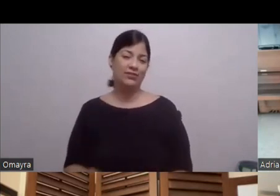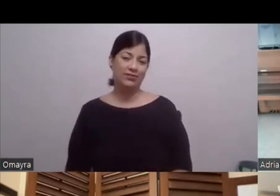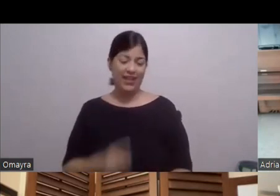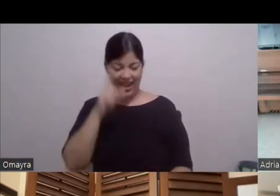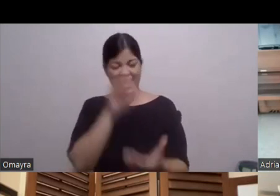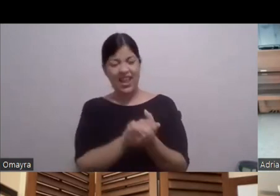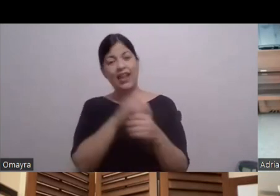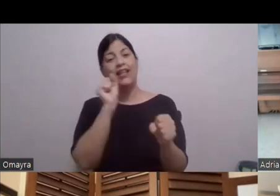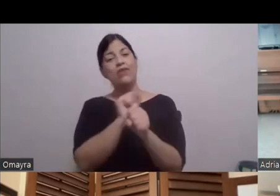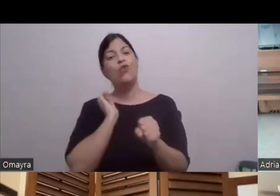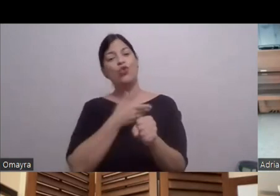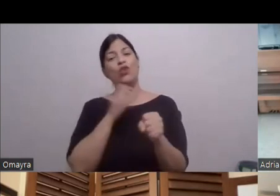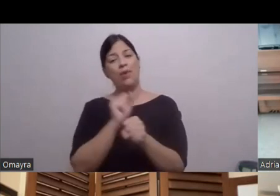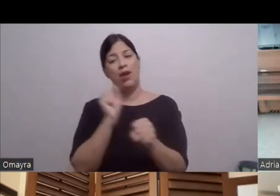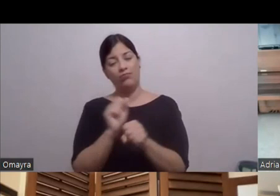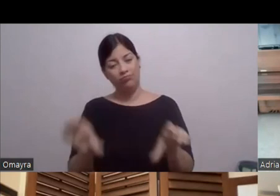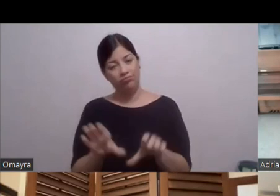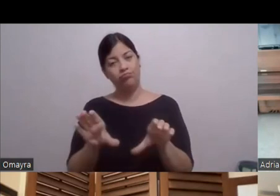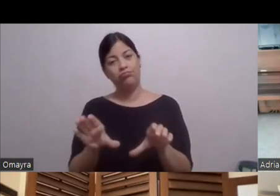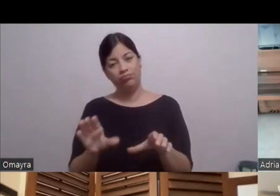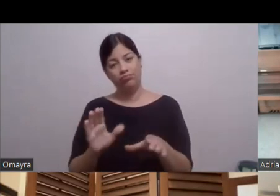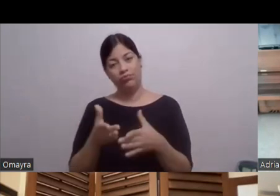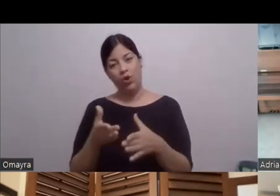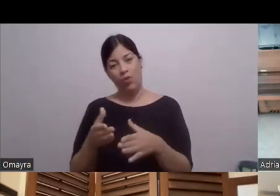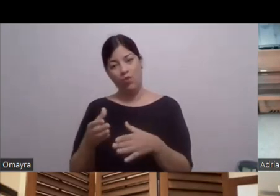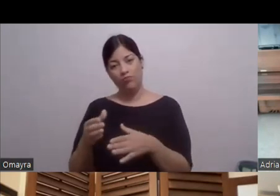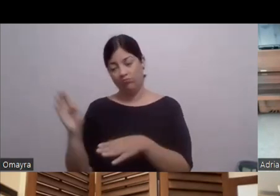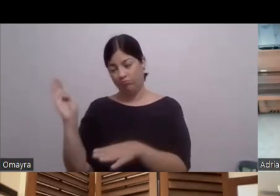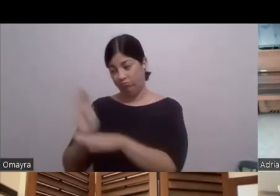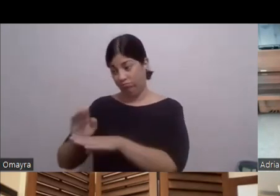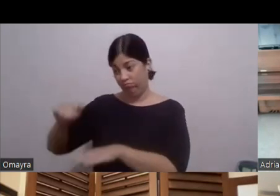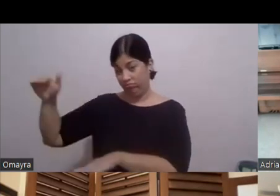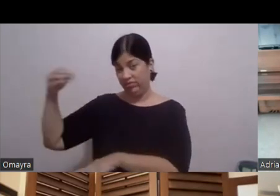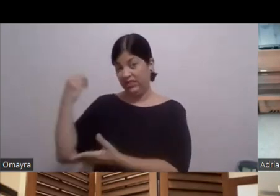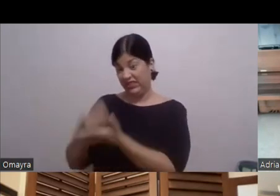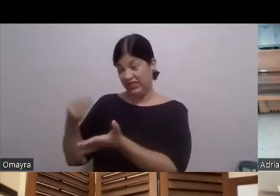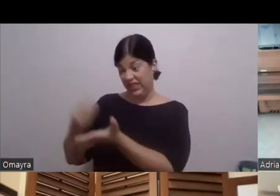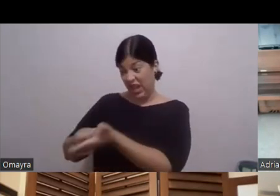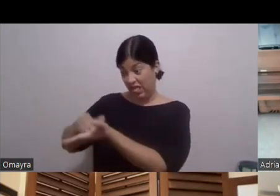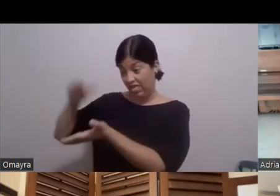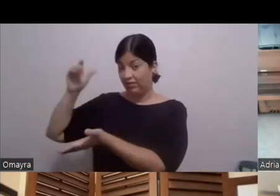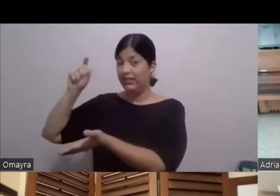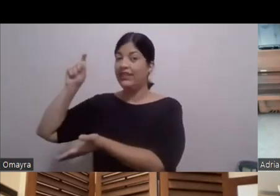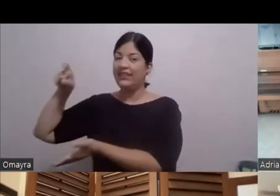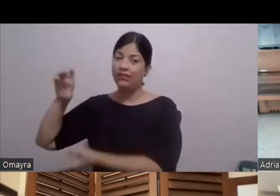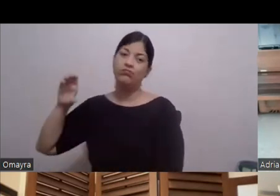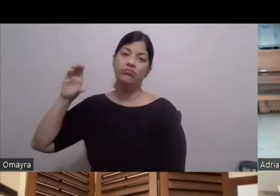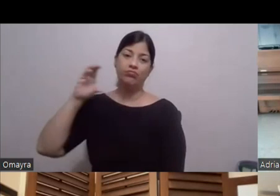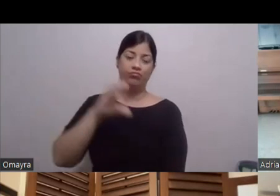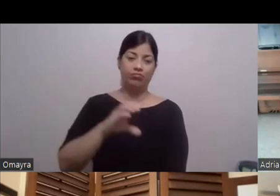hace Ustedes saben Como las grandes empresas Que tienen mucho dinero Esas son las gente Que tienen que apoyar Y si lo vieran Como Como una industria Que les va a dejar dinero Ellos también